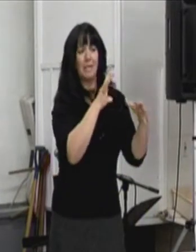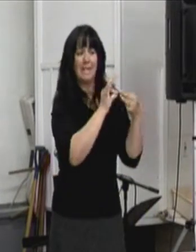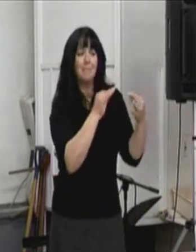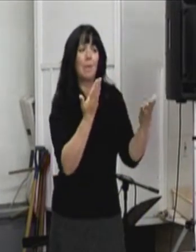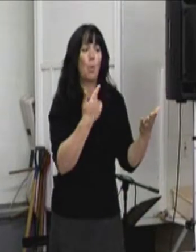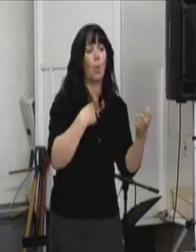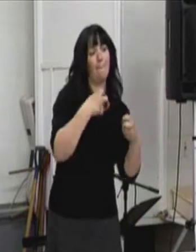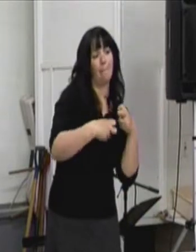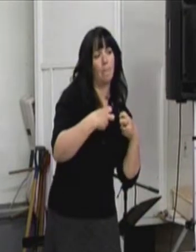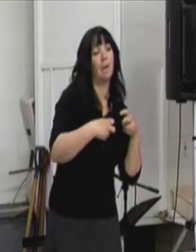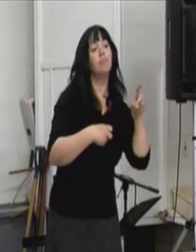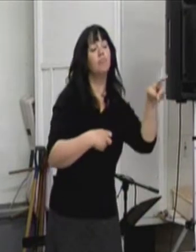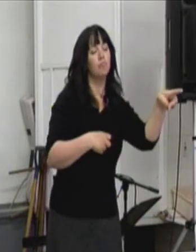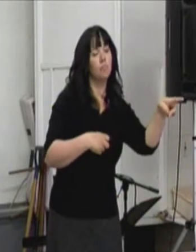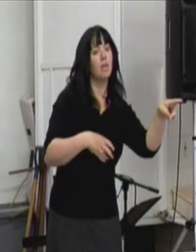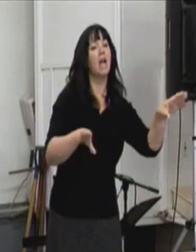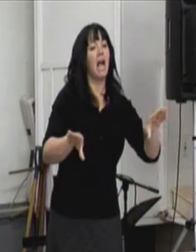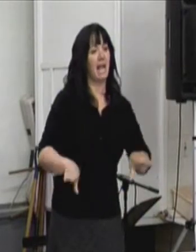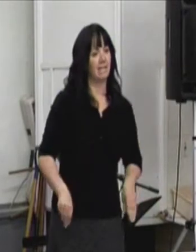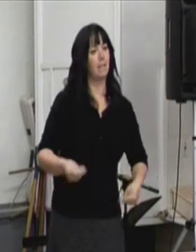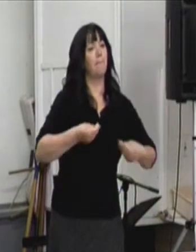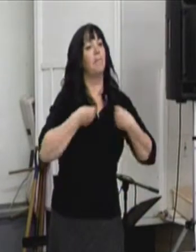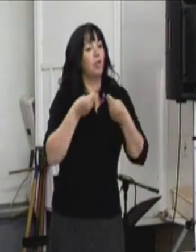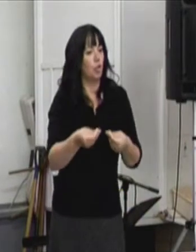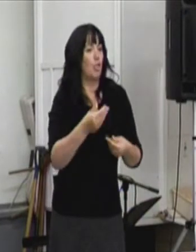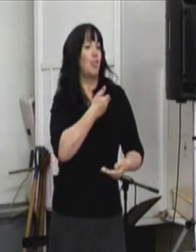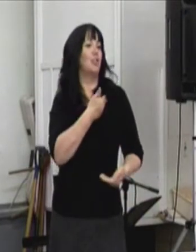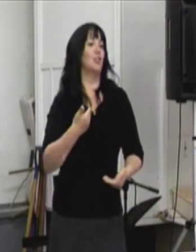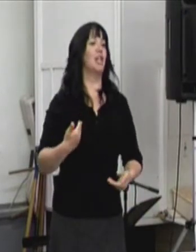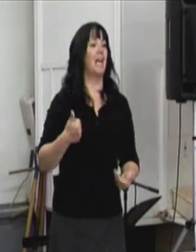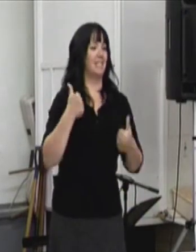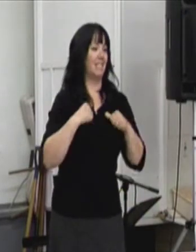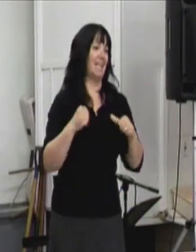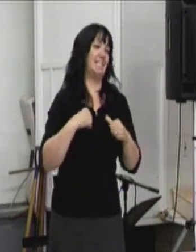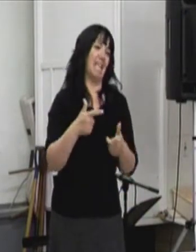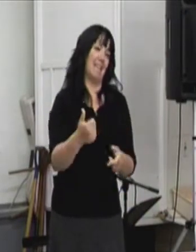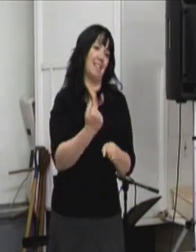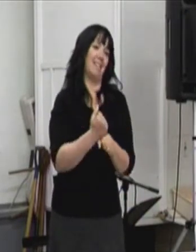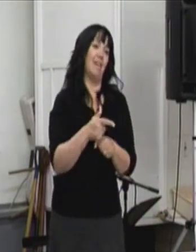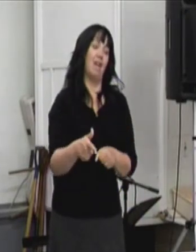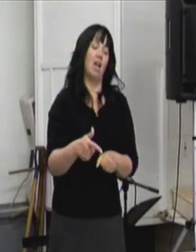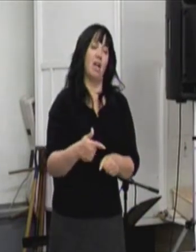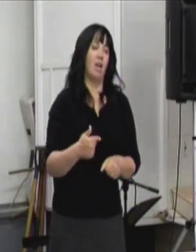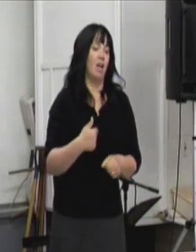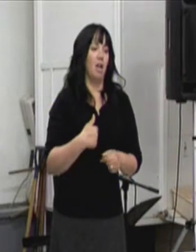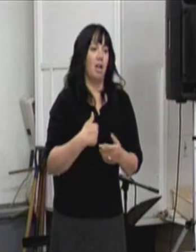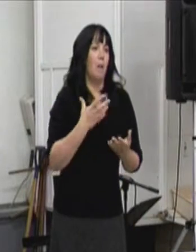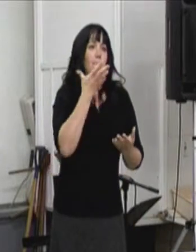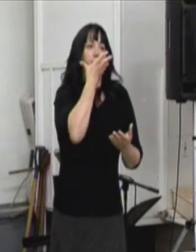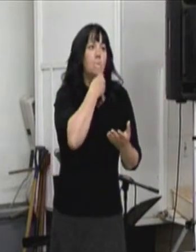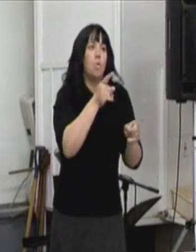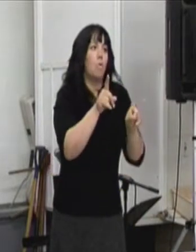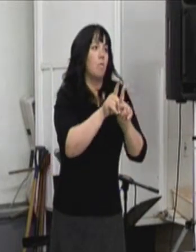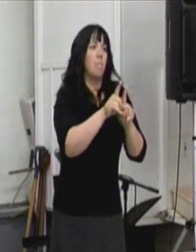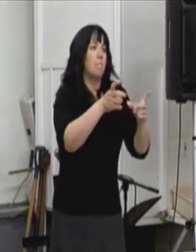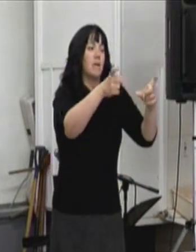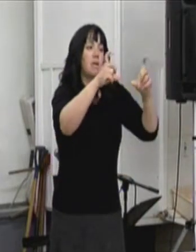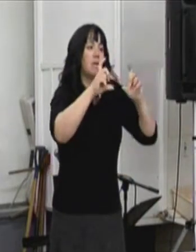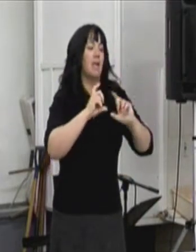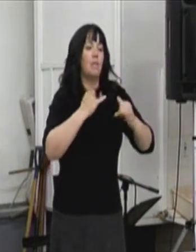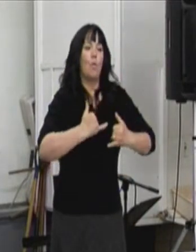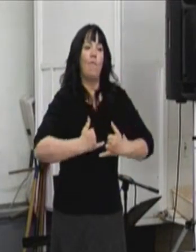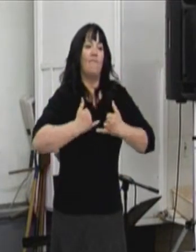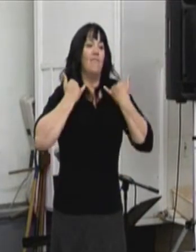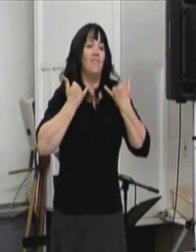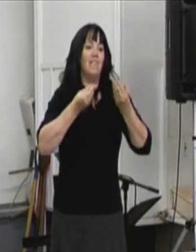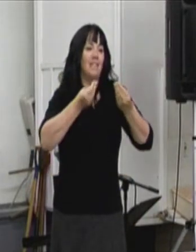et ils sont prêts à me donner une chance d'essayer. Quels beaux cadeaux que la